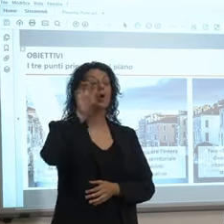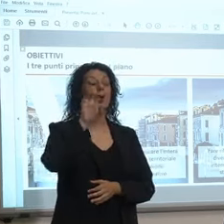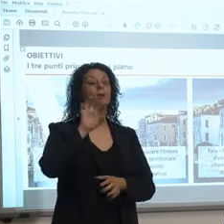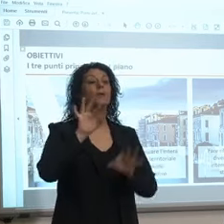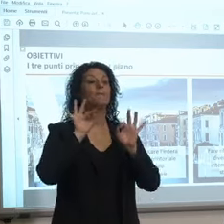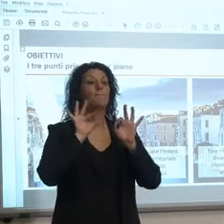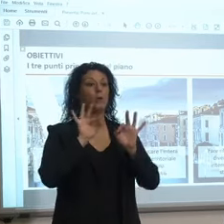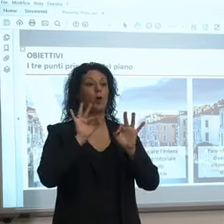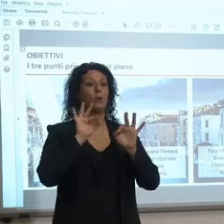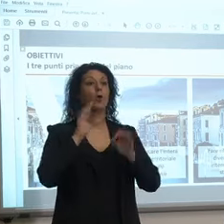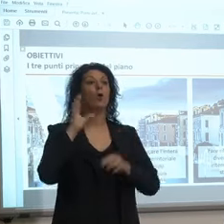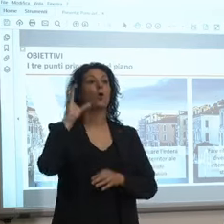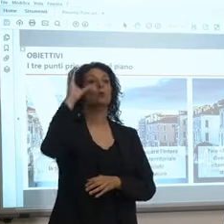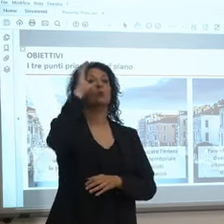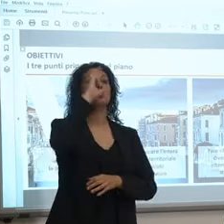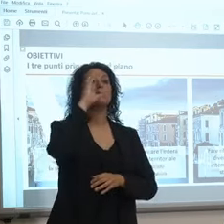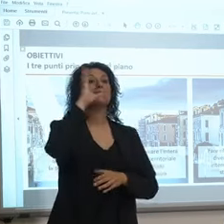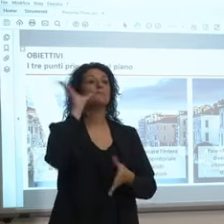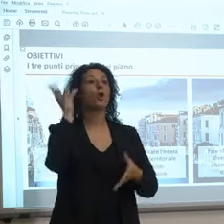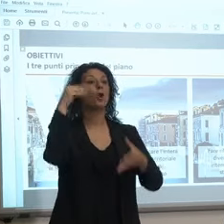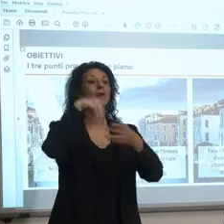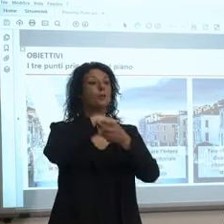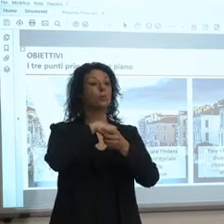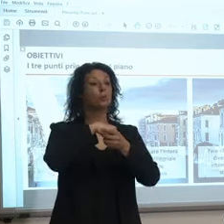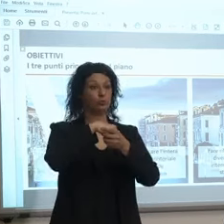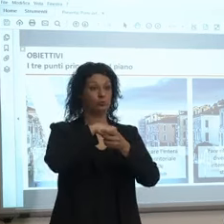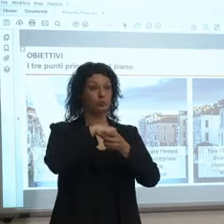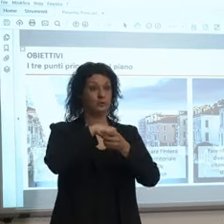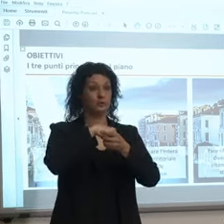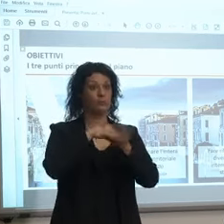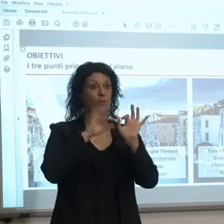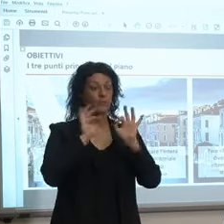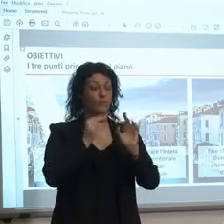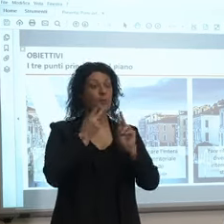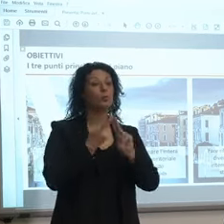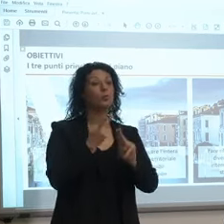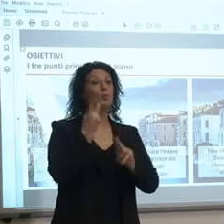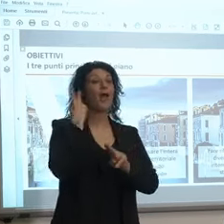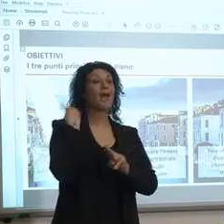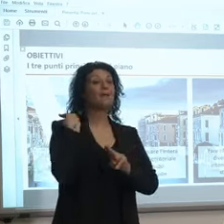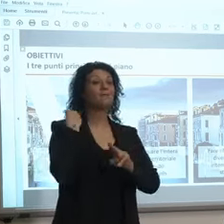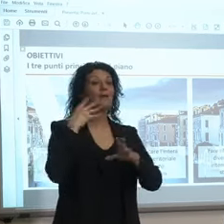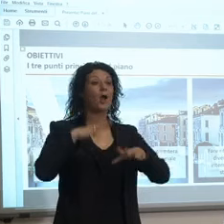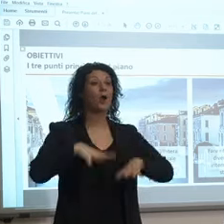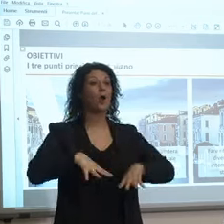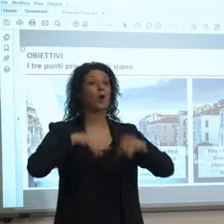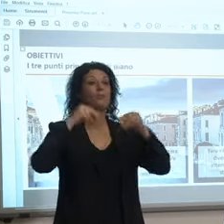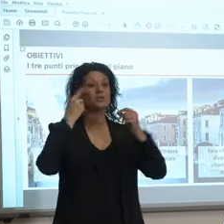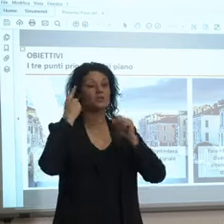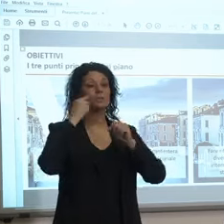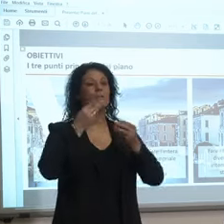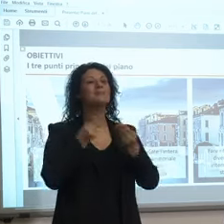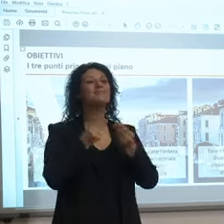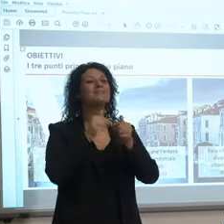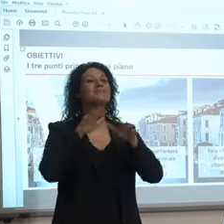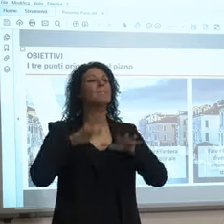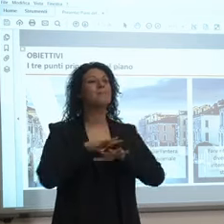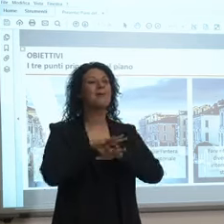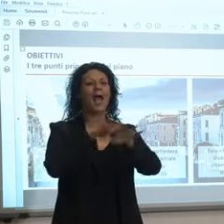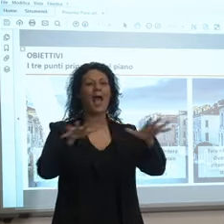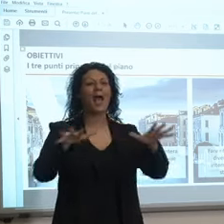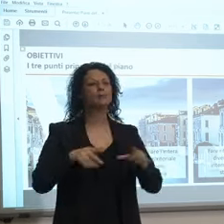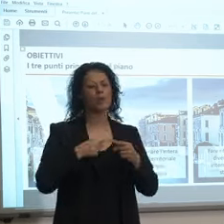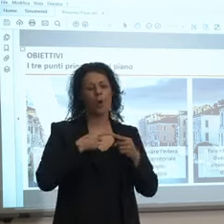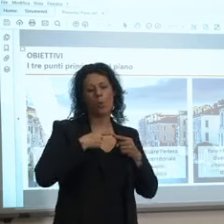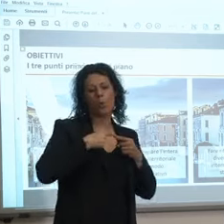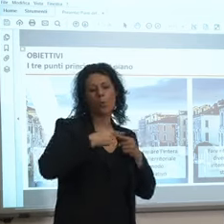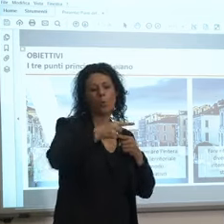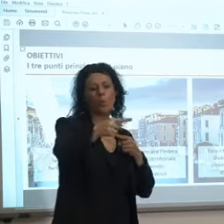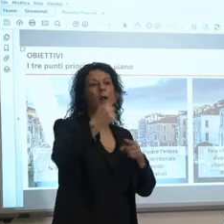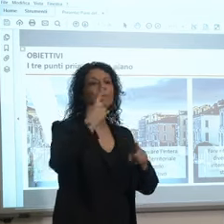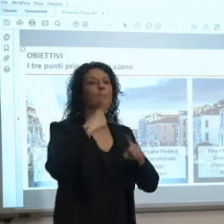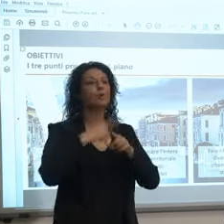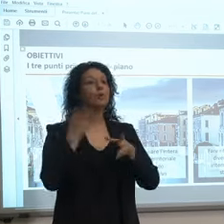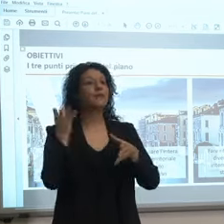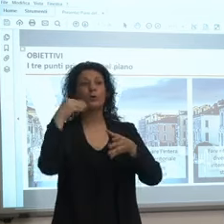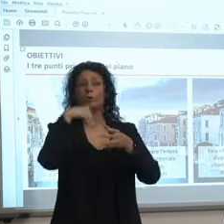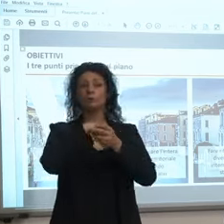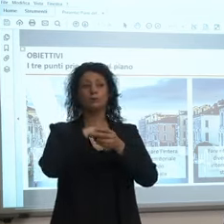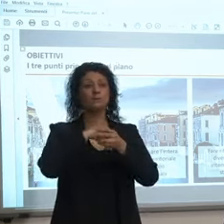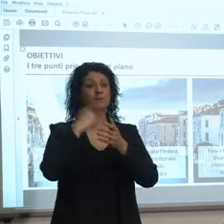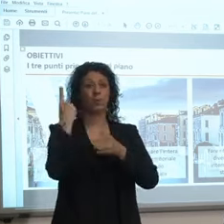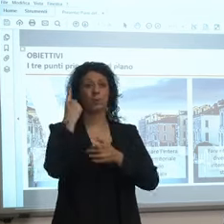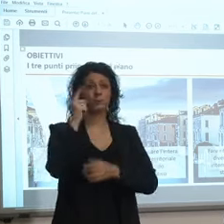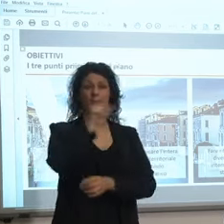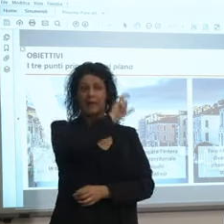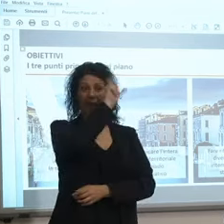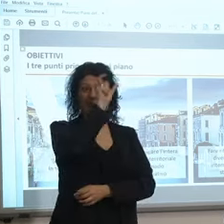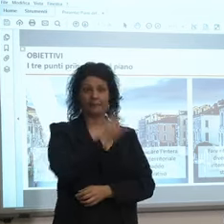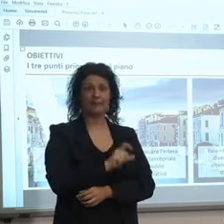vi ricordate il programma di due anni fa con la spiaggia più lunga e più inclusiva d'Italia che ha avuto un grandissimo successo ci sono 38